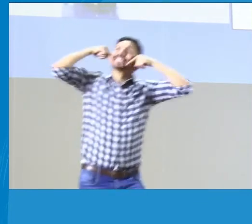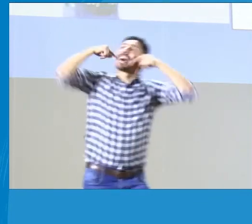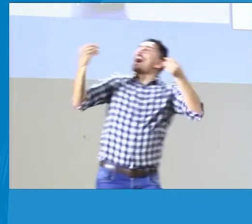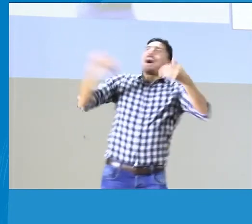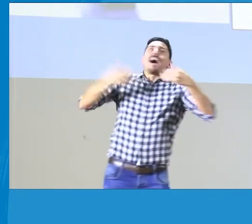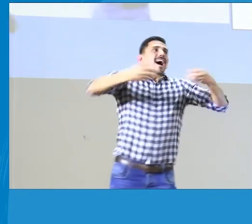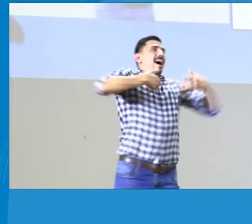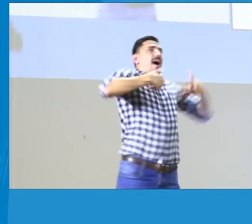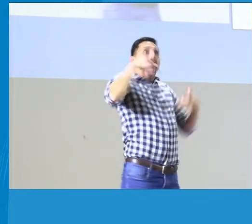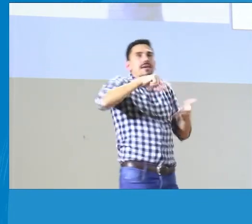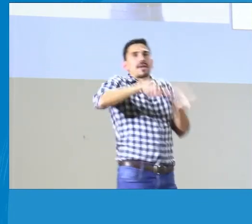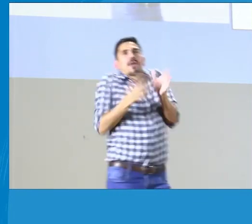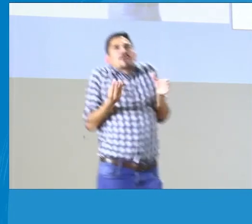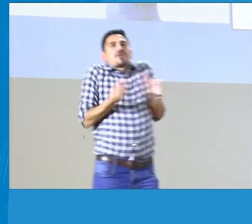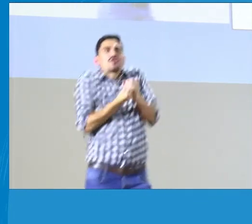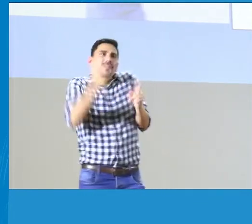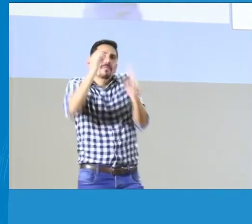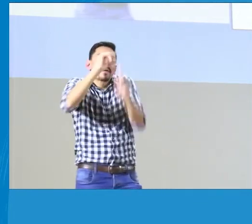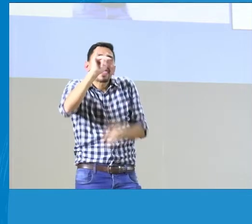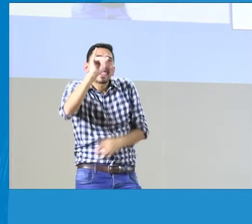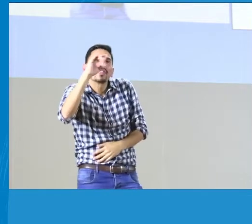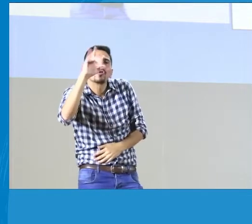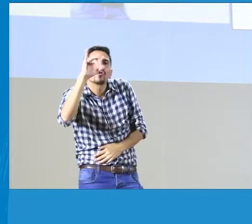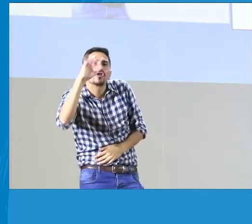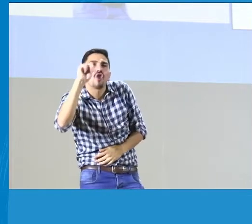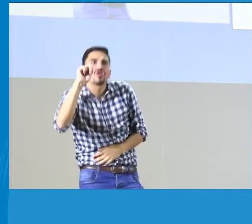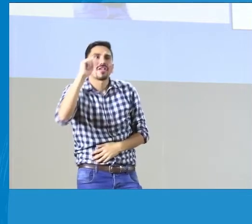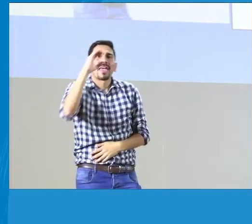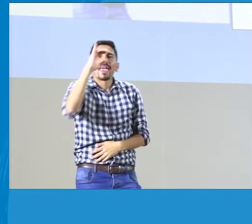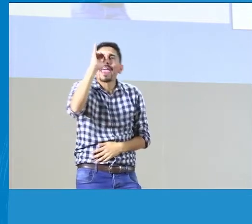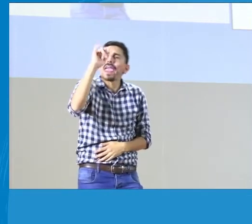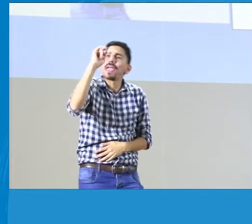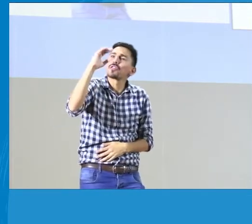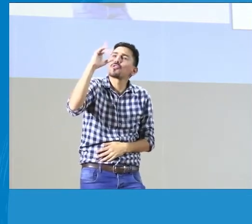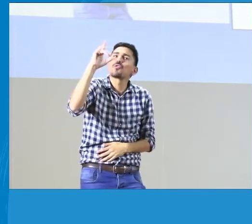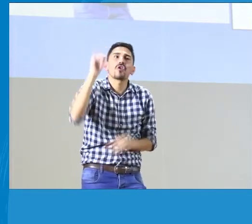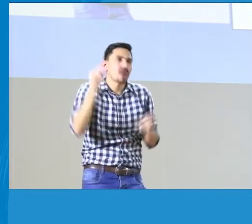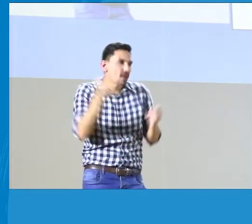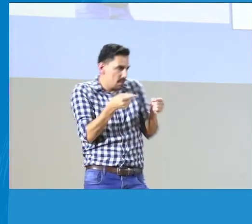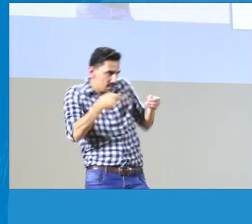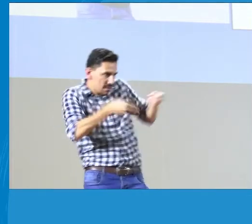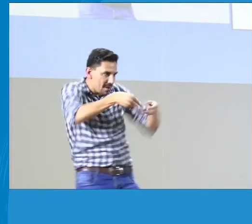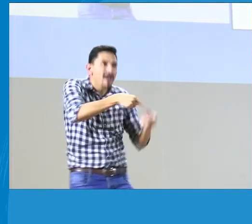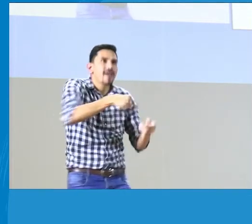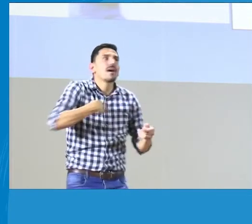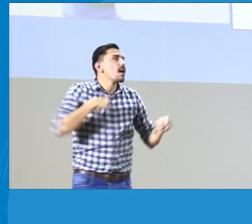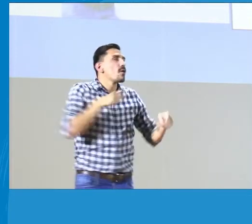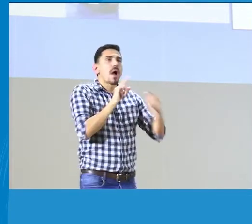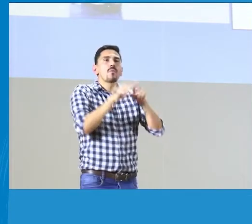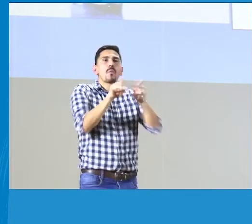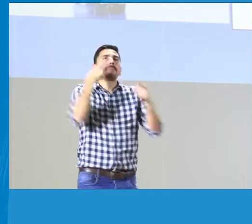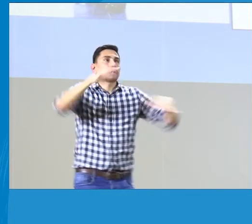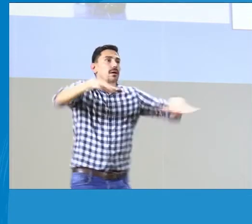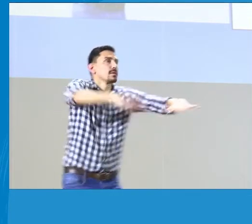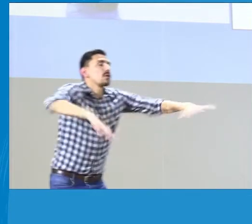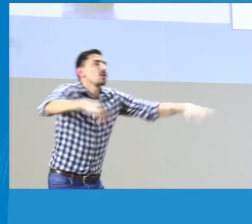Es decir, que se dan unas ofertas y unos criterios para esta persona